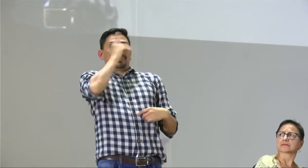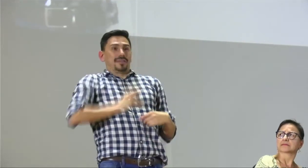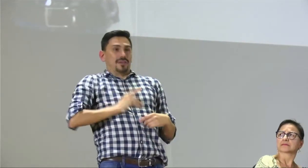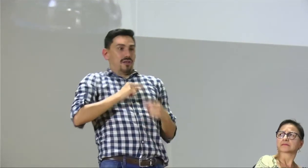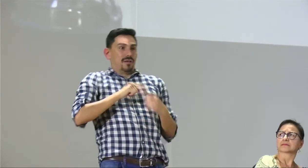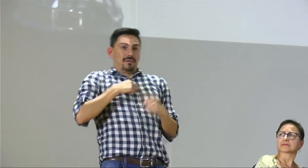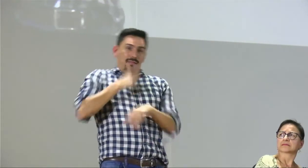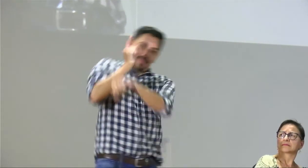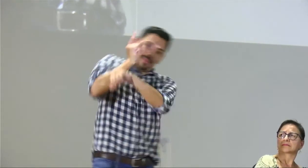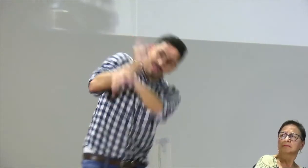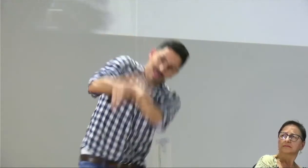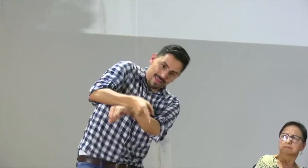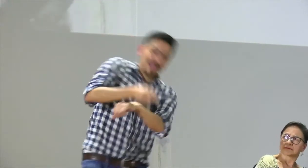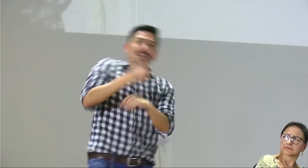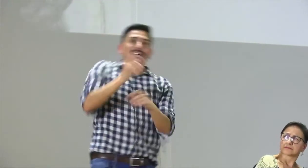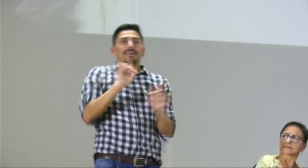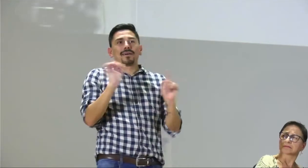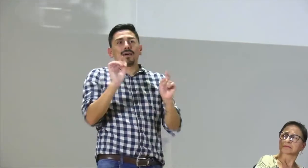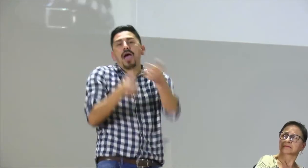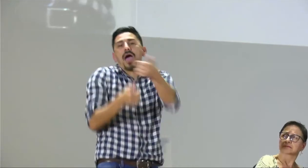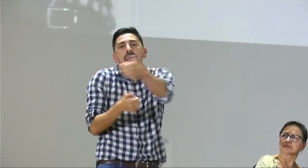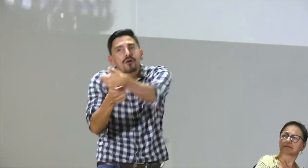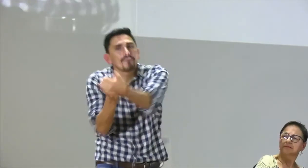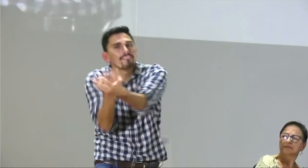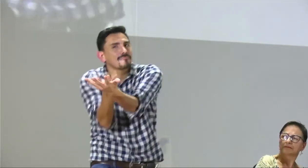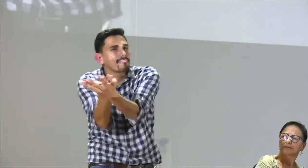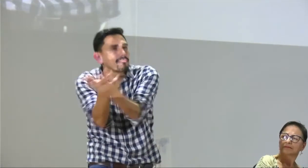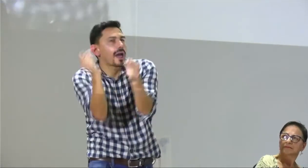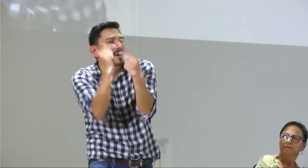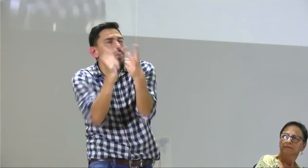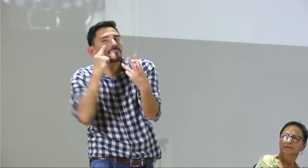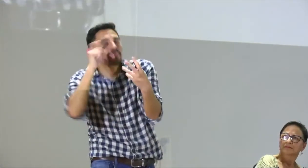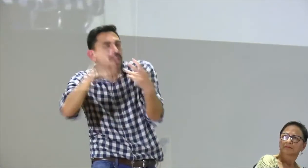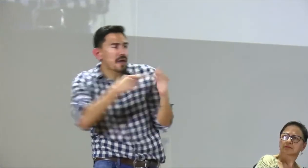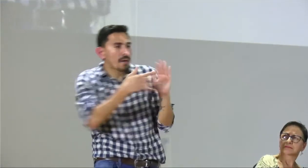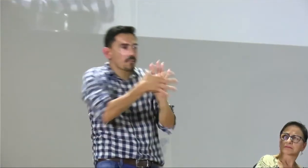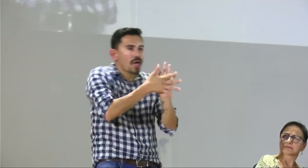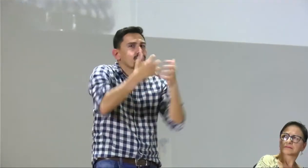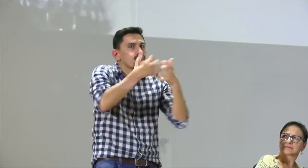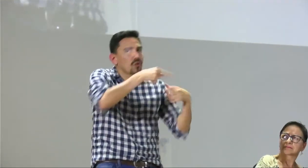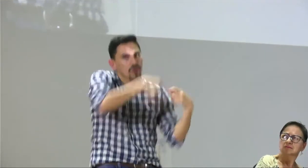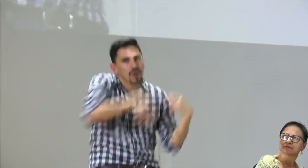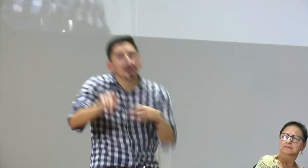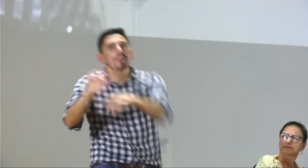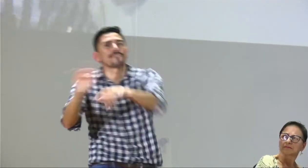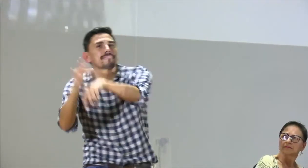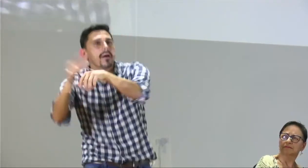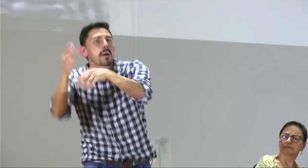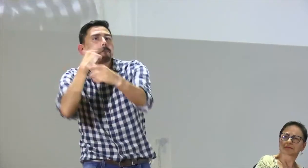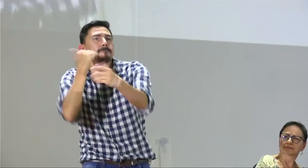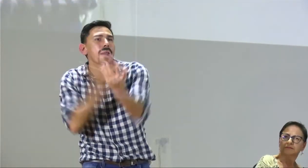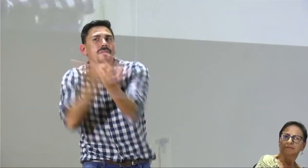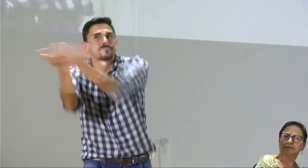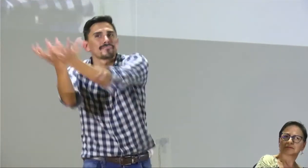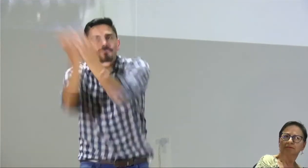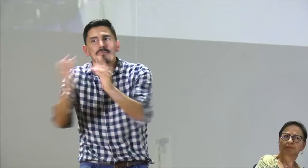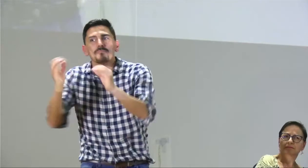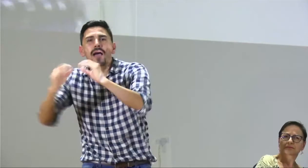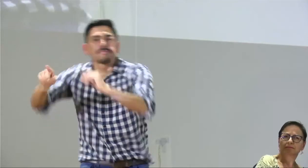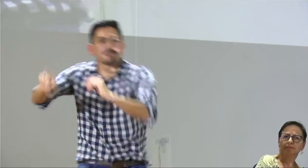INSOR no es quien decreta o dice que es lo que tiene que hacer sino que es la institución